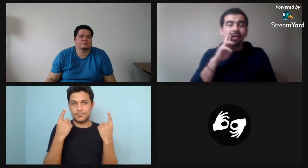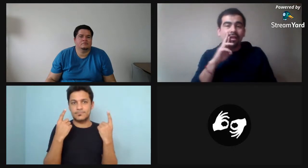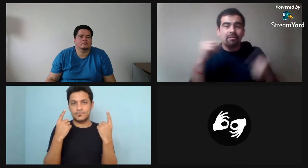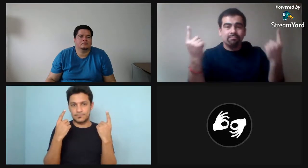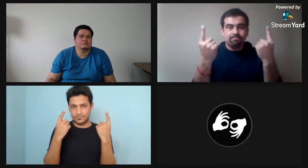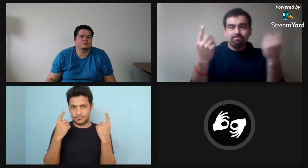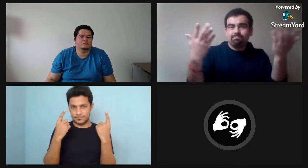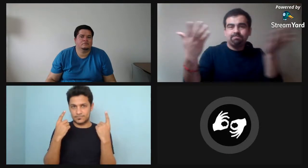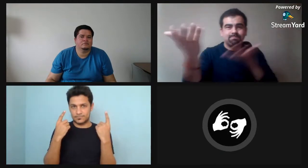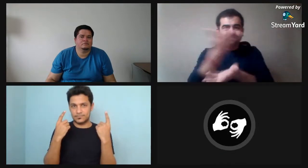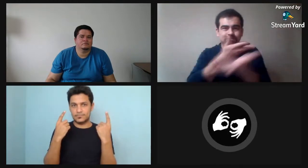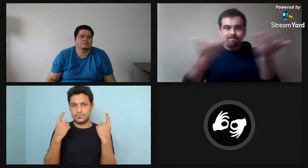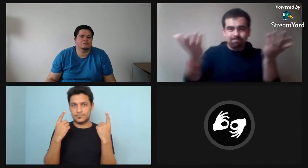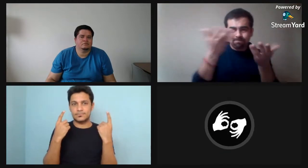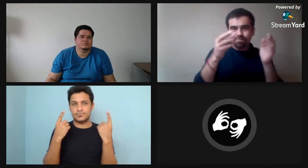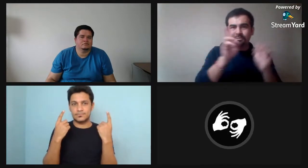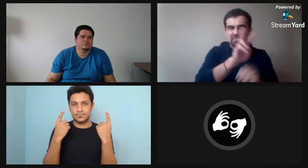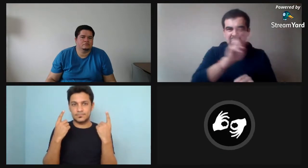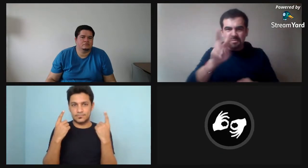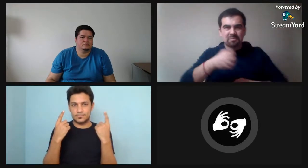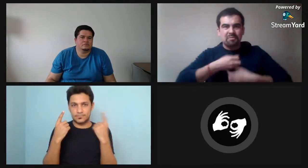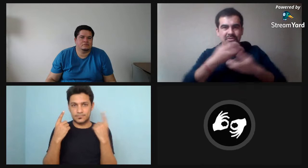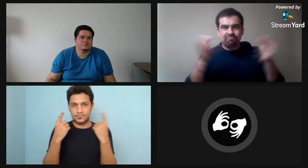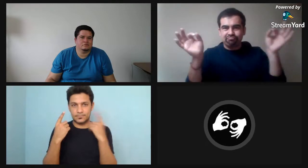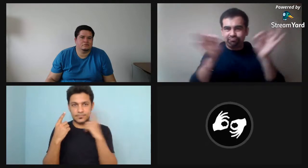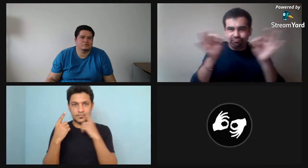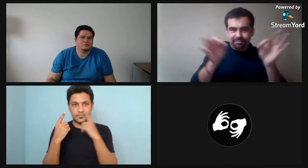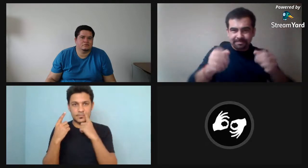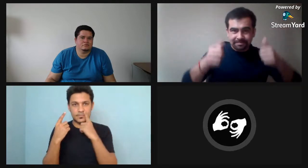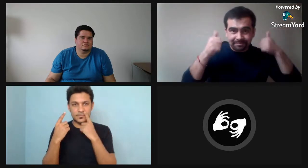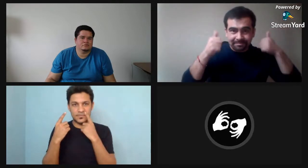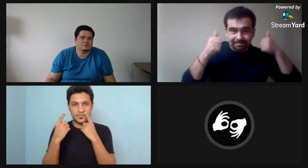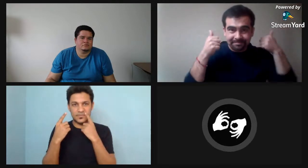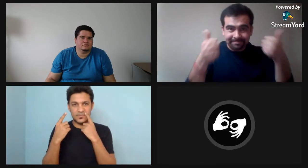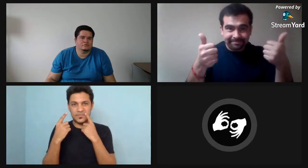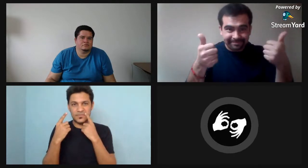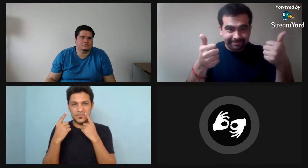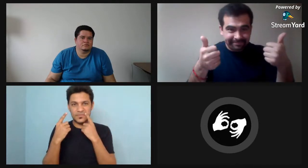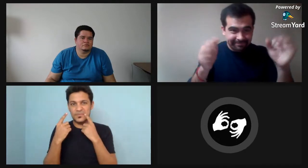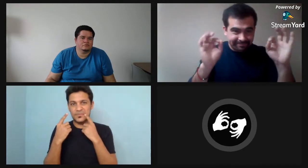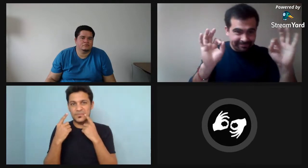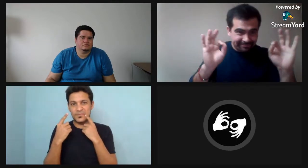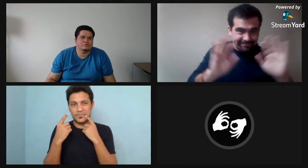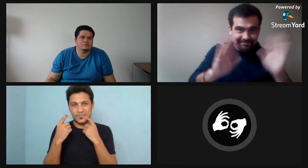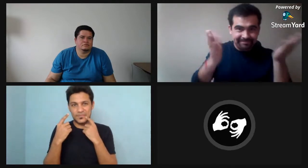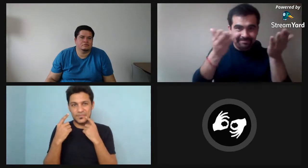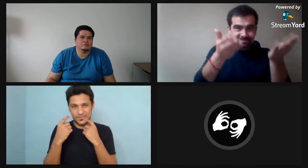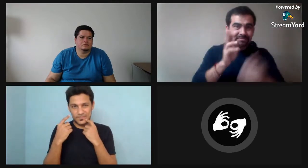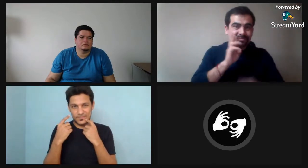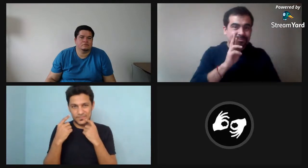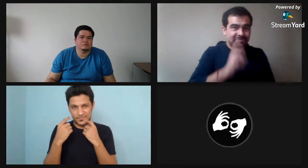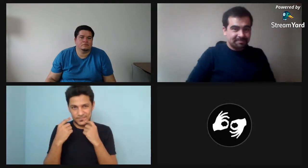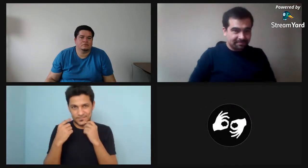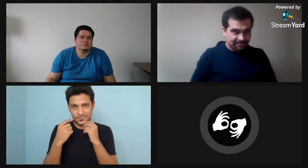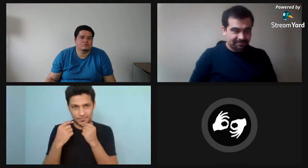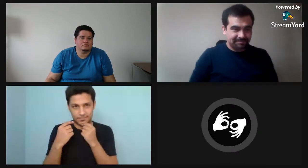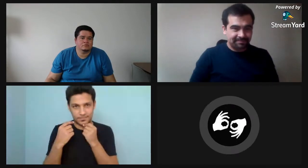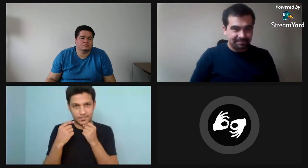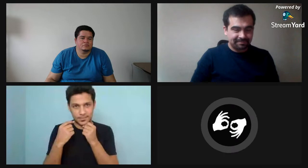Porque queremos que Fabi y Ricardo también nos puedan compartir alguna poesía vernácula visual. Entonces los vamos a